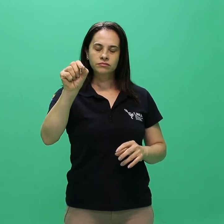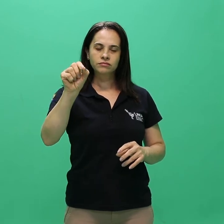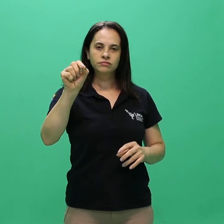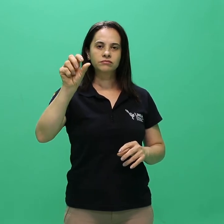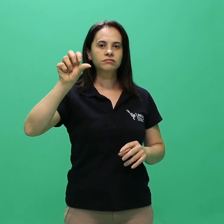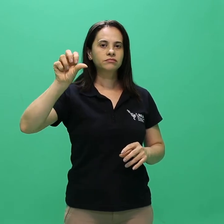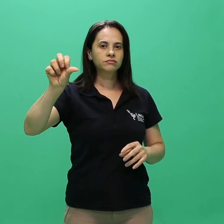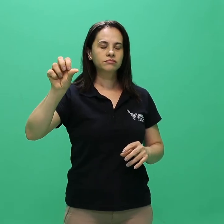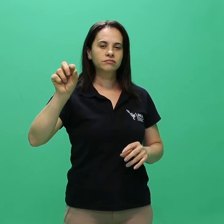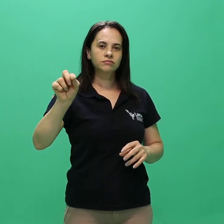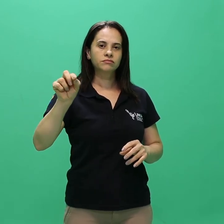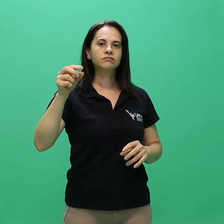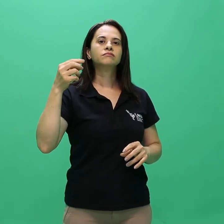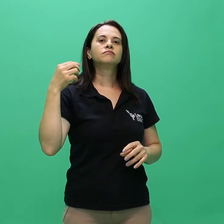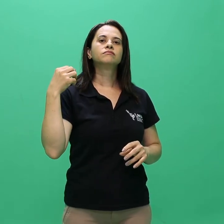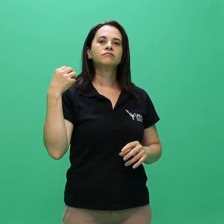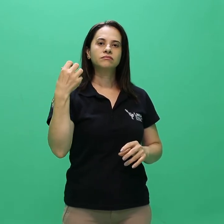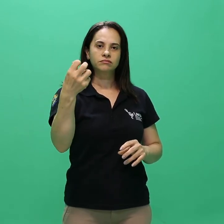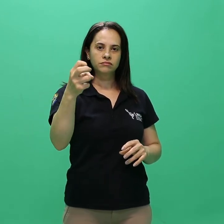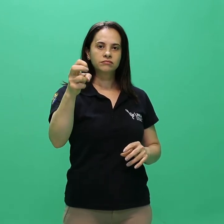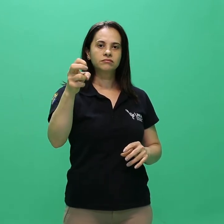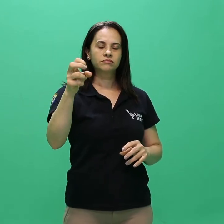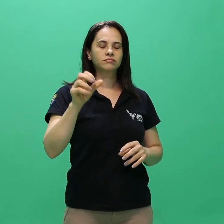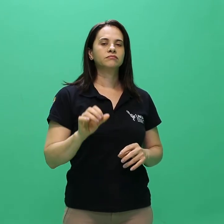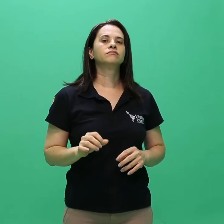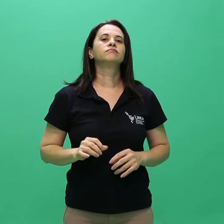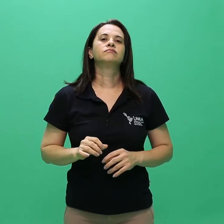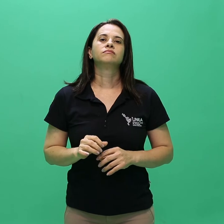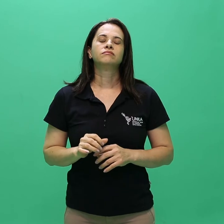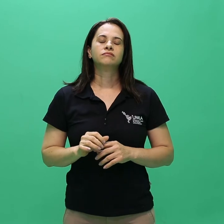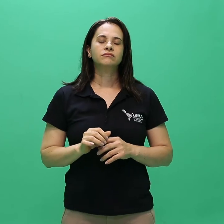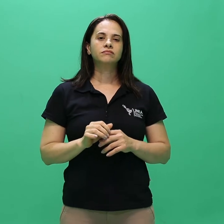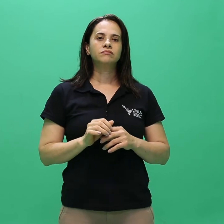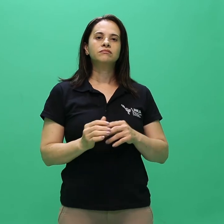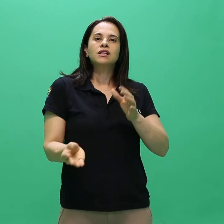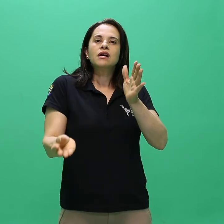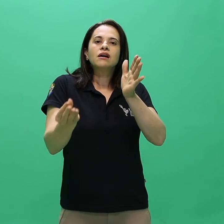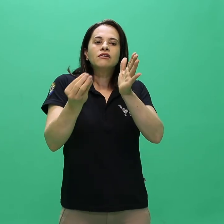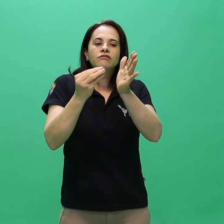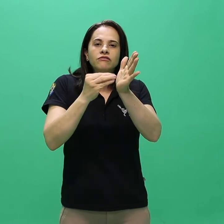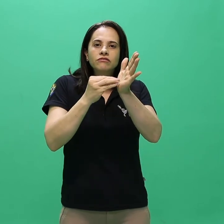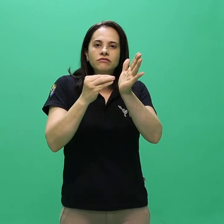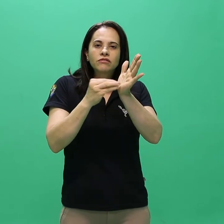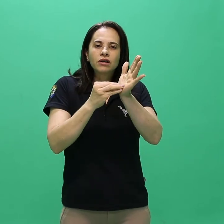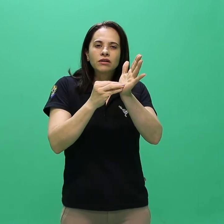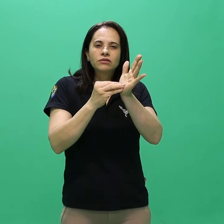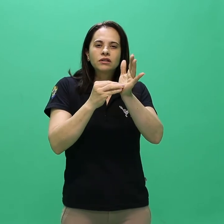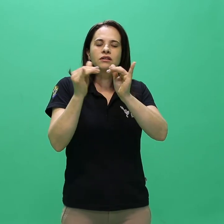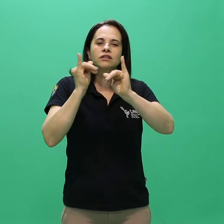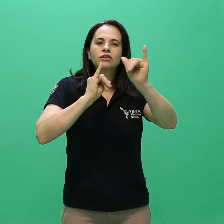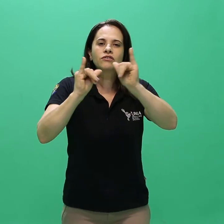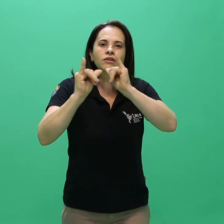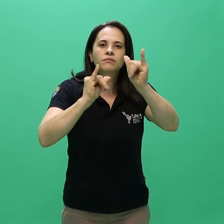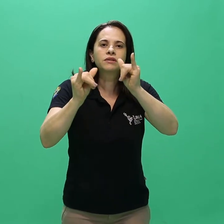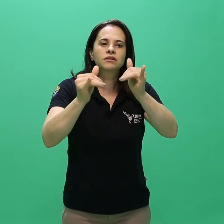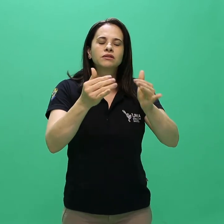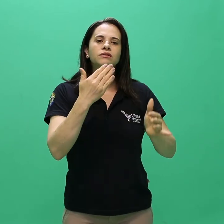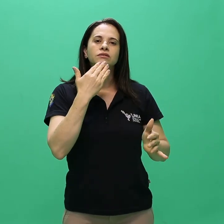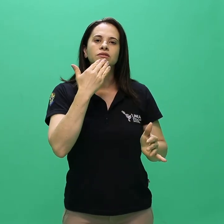A falta do envio das informações solicitadas nos itens anteriores acarretará o